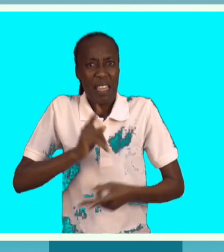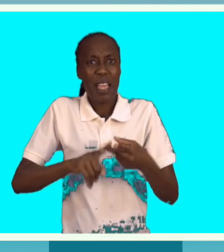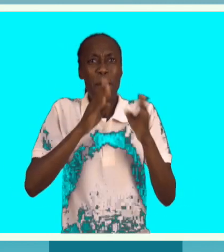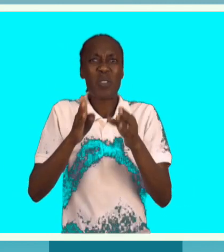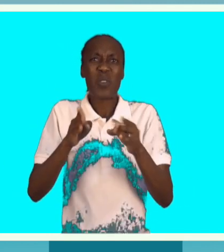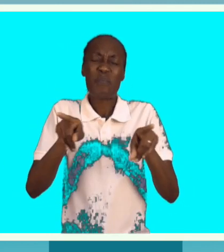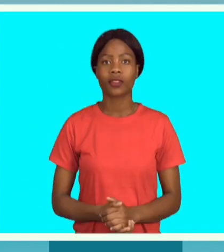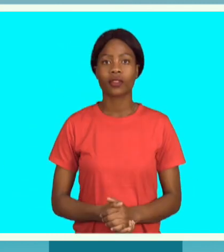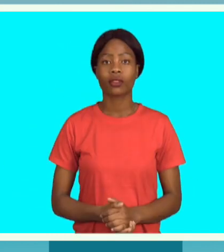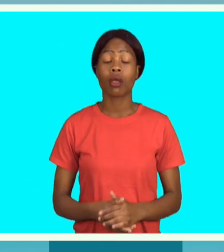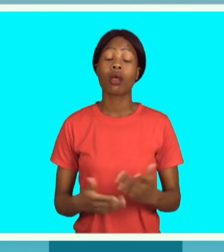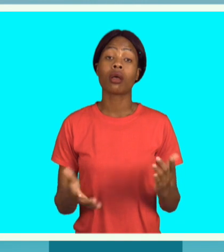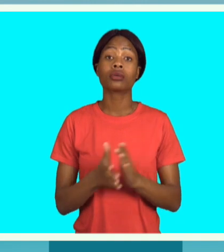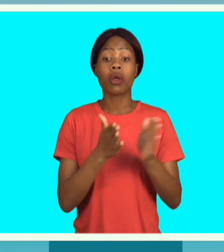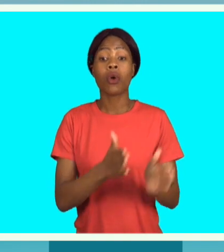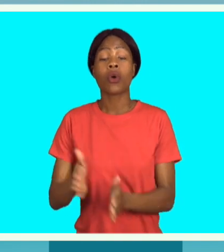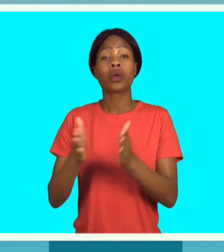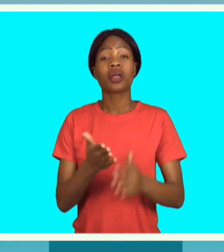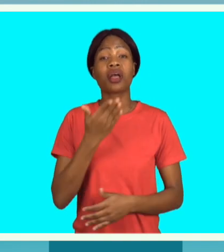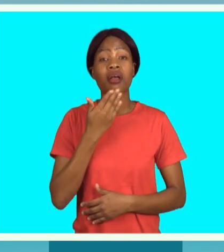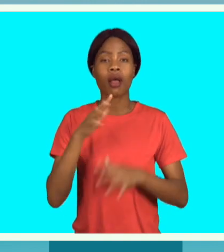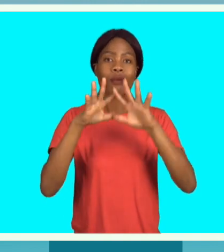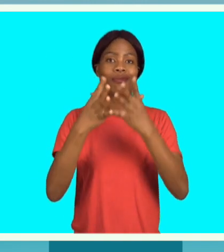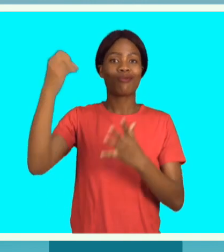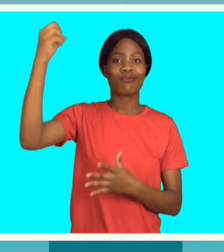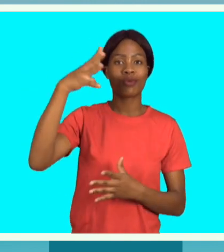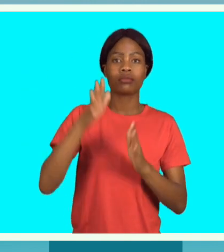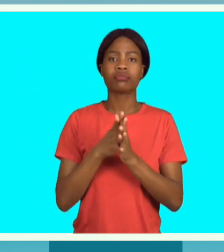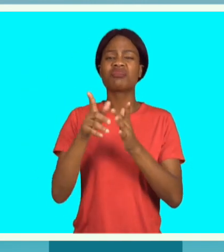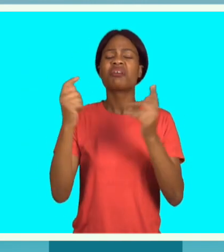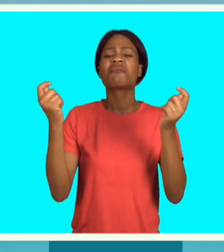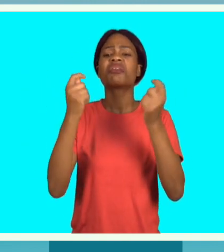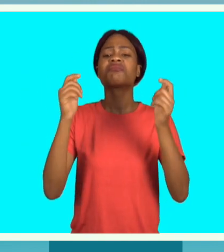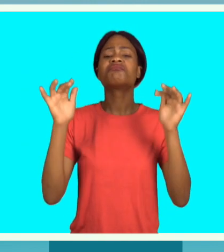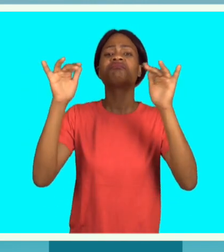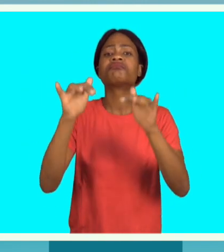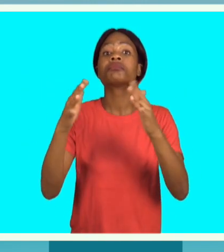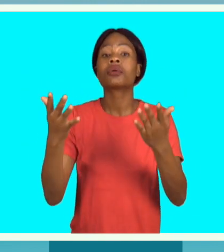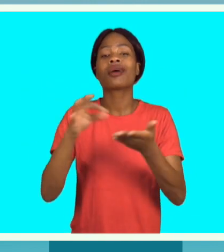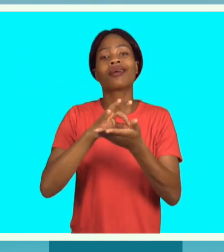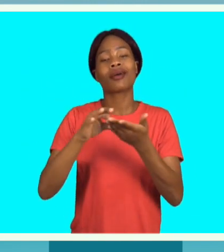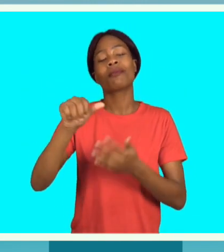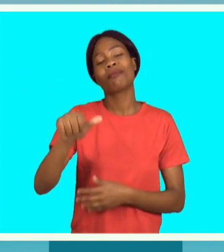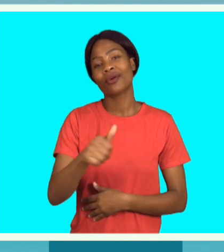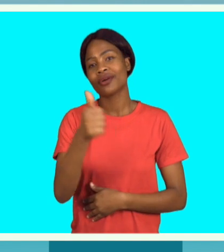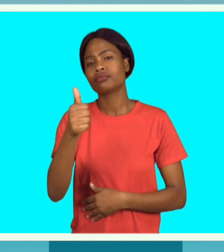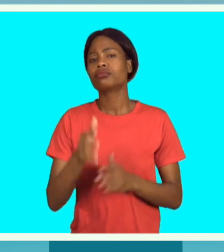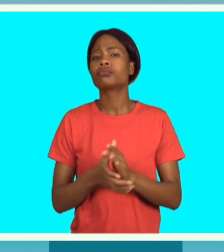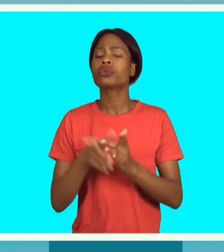deficientes. A Light for the World, organizadora do treinamento, acredita que este evento vai melhorar a qualidade da comunicação